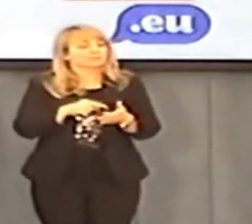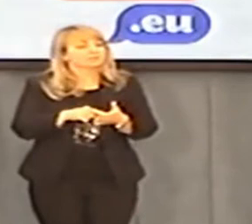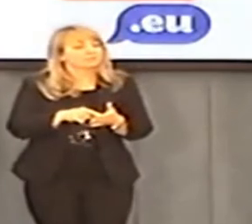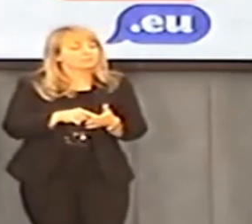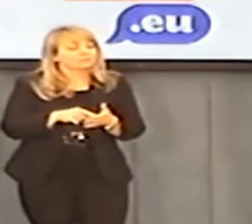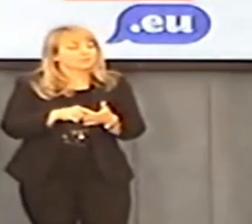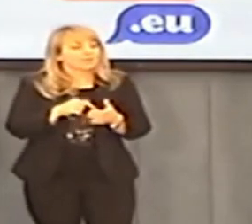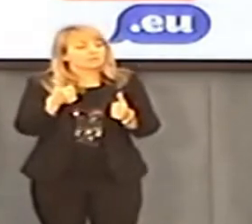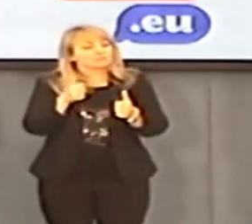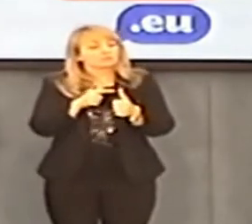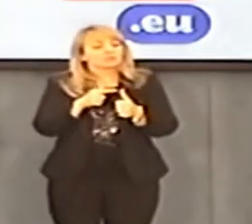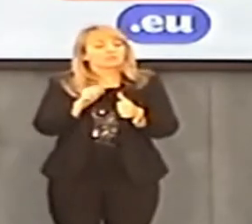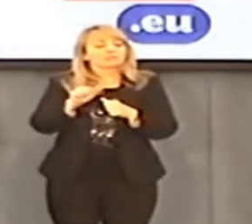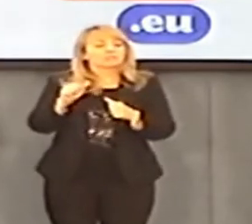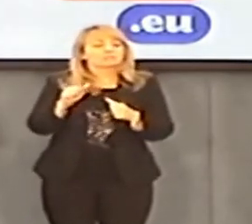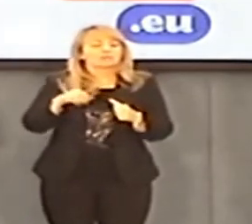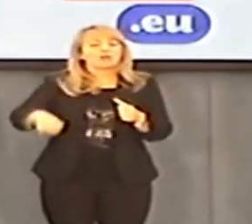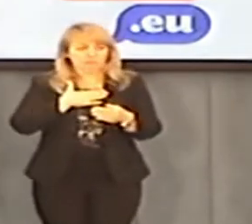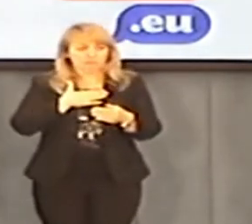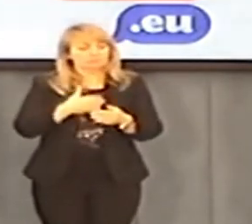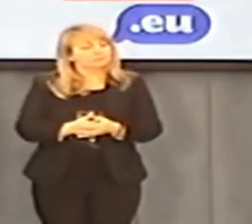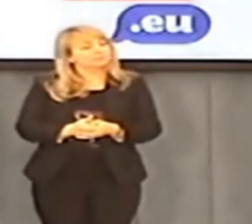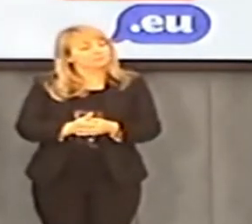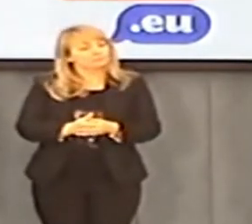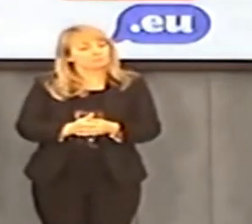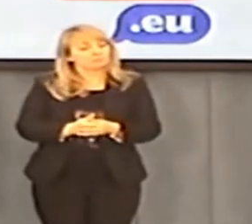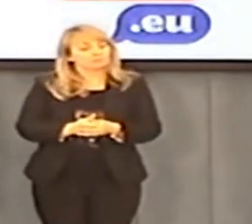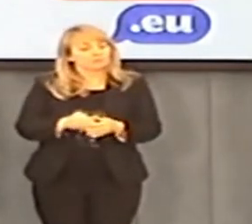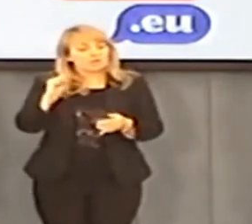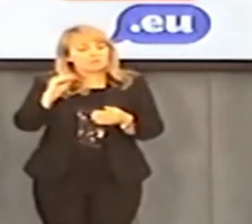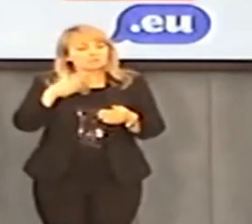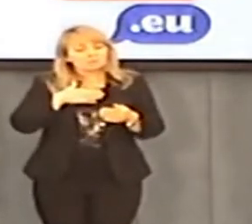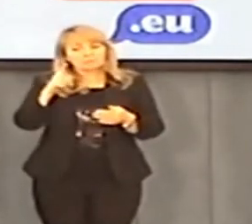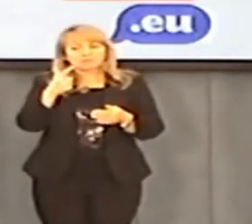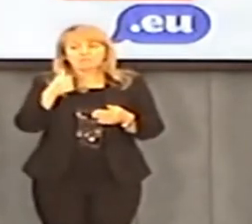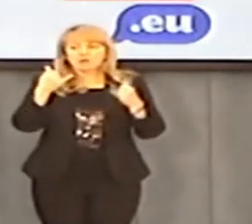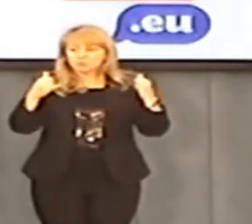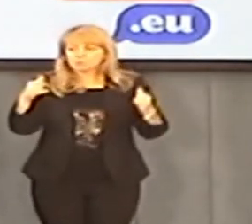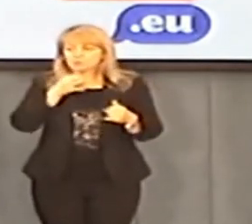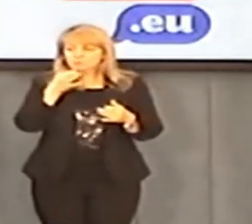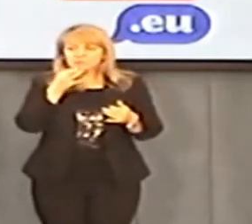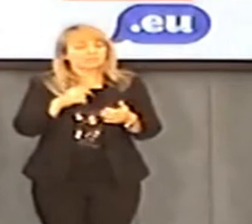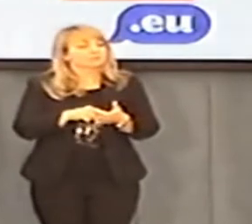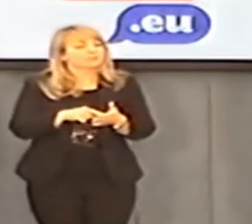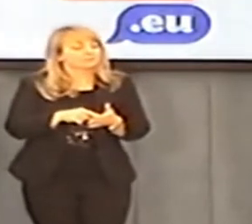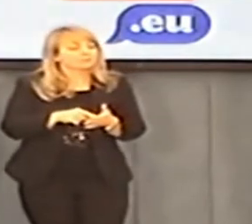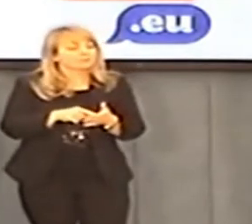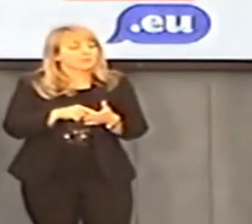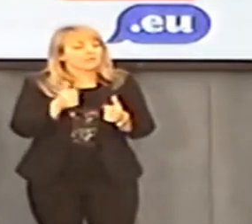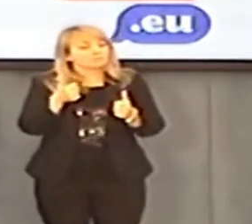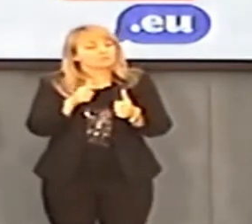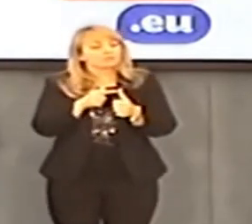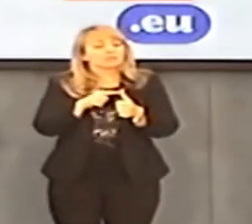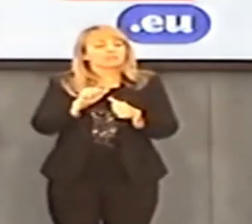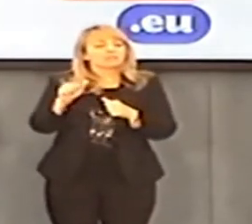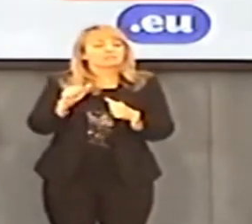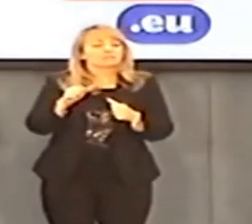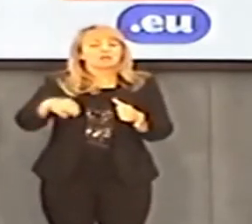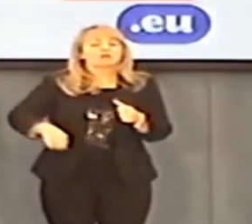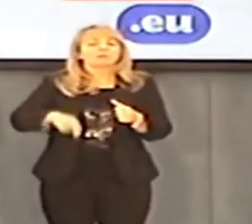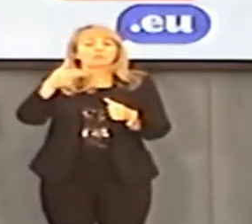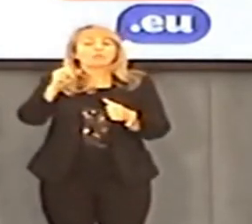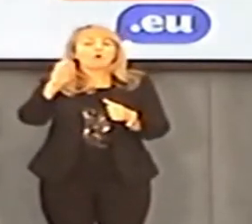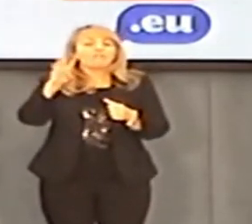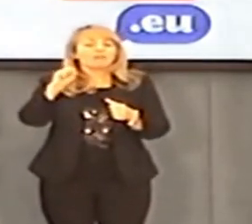To jeśli jeszcze mogę, chciałbym o dwóch absolutnie innych kwestiach poprosić Panu po komentarz. Pierwsza to sprawa